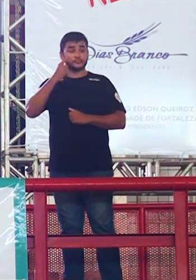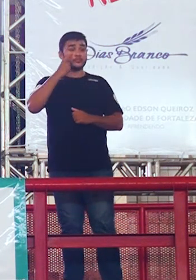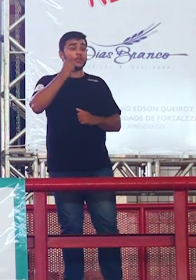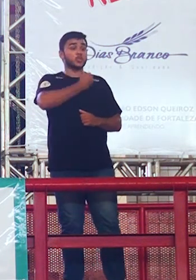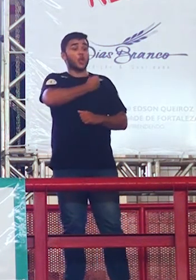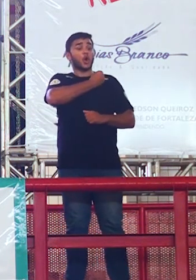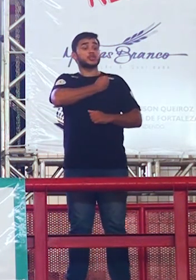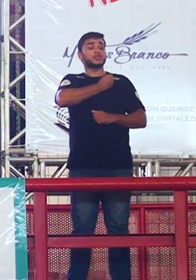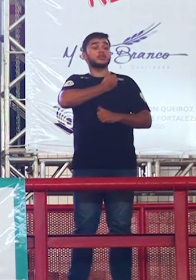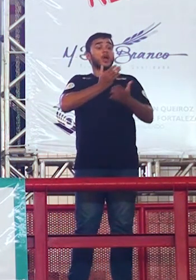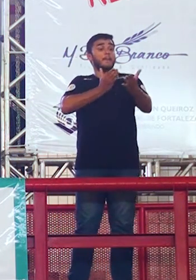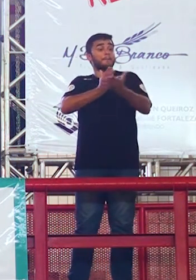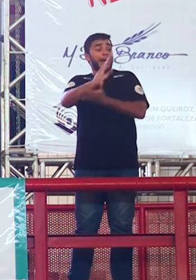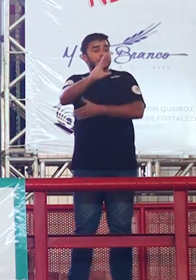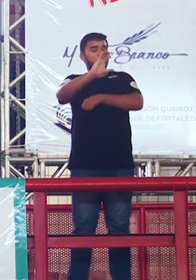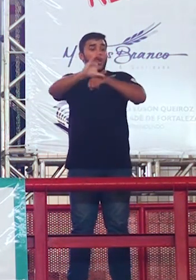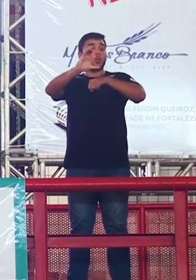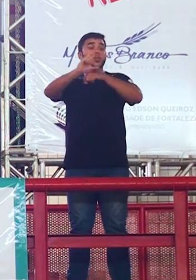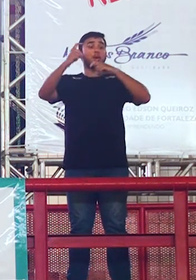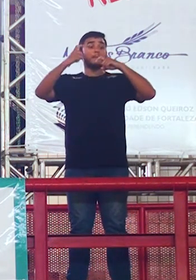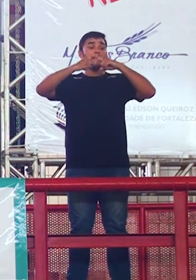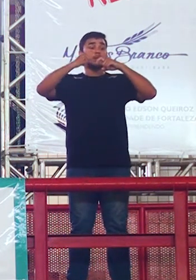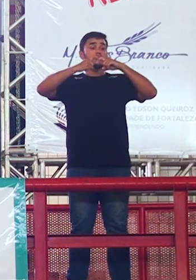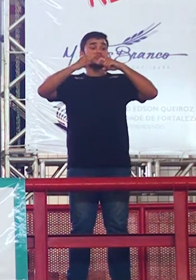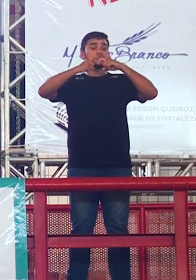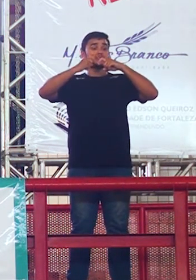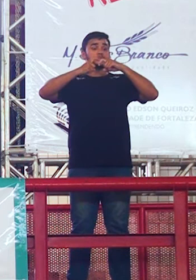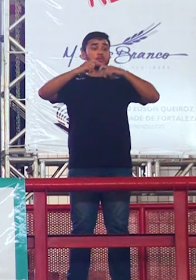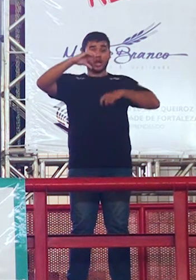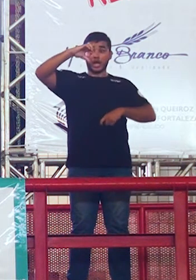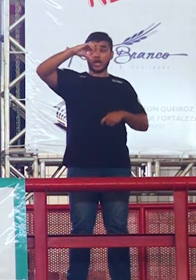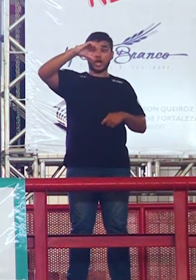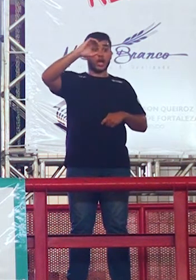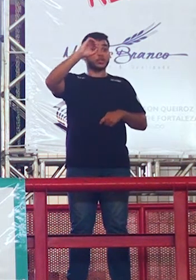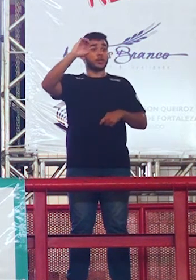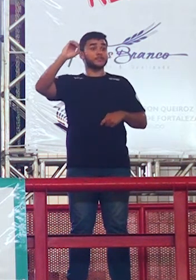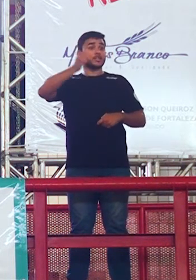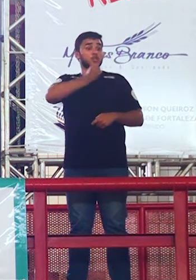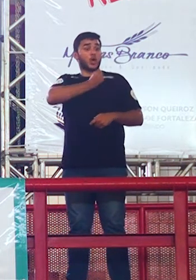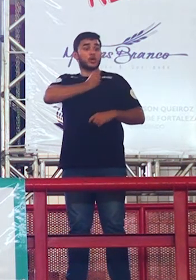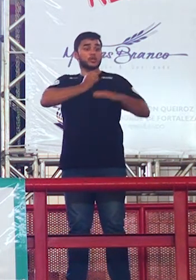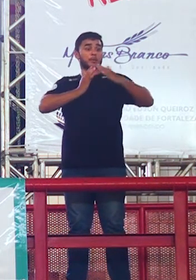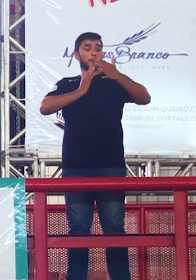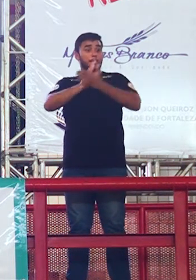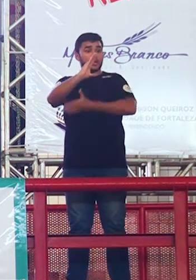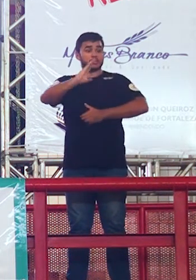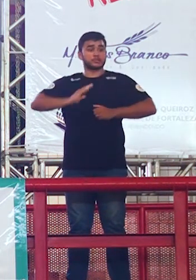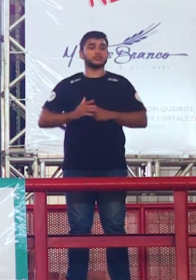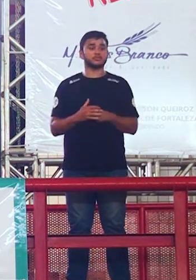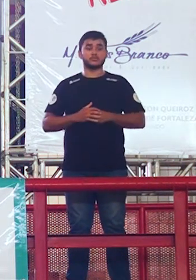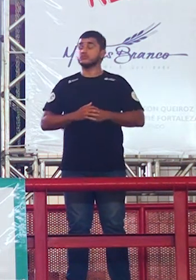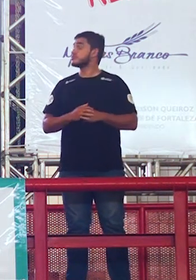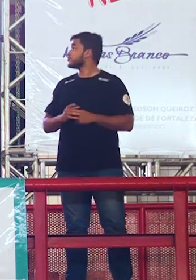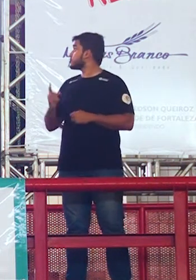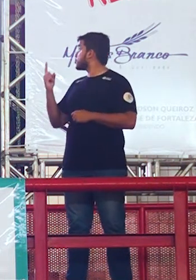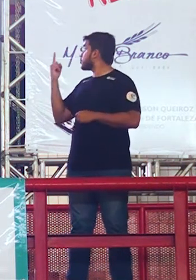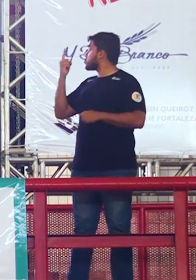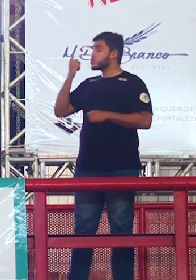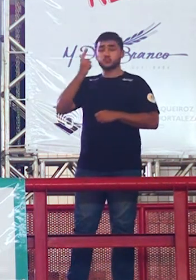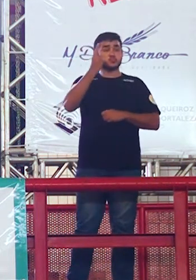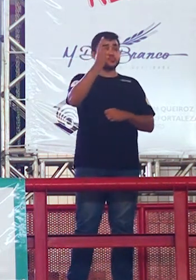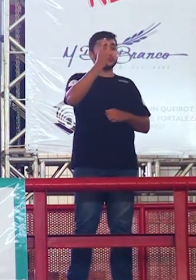a galera que fica acima de 900 olha ali a barrinha ó é 1% no Brasil